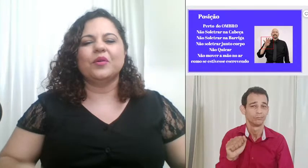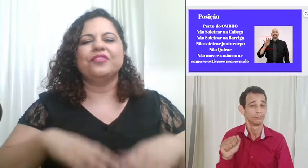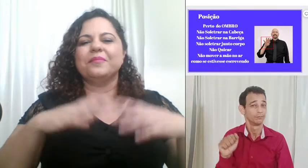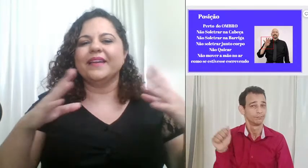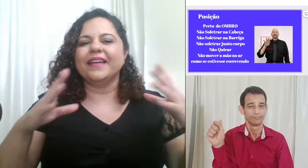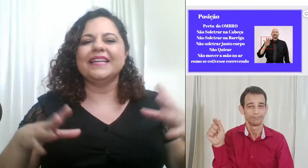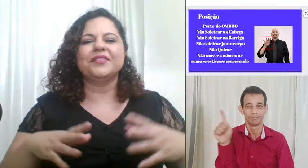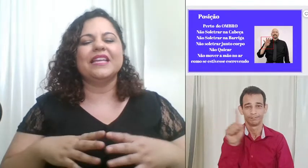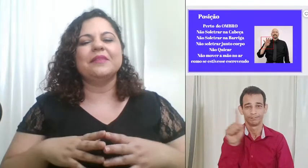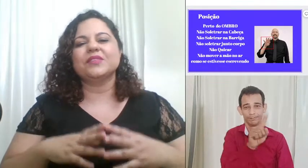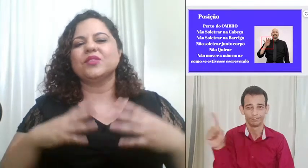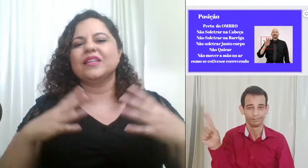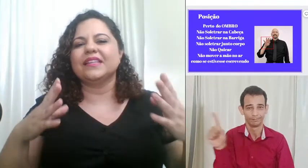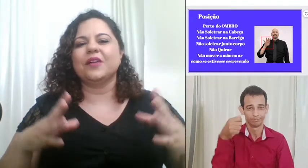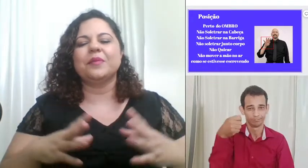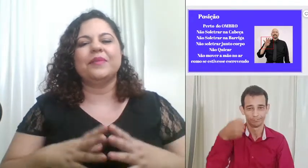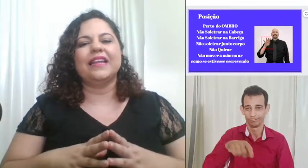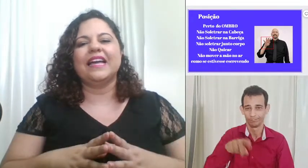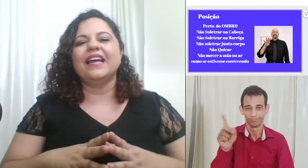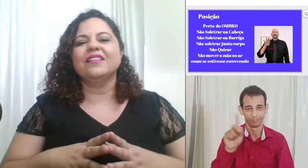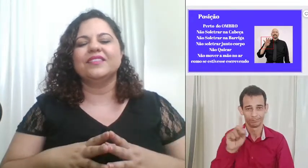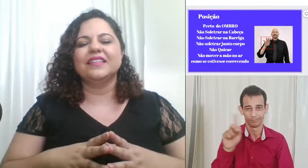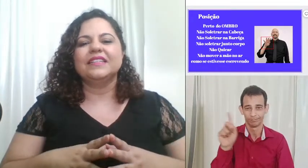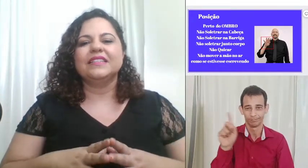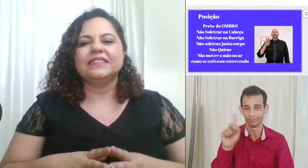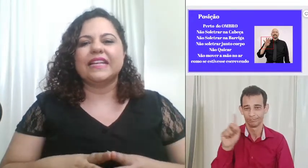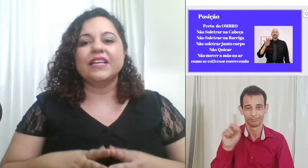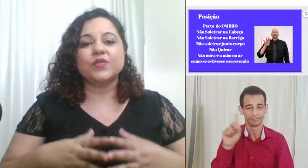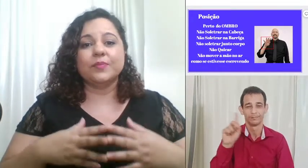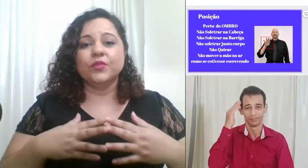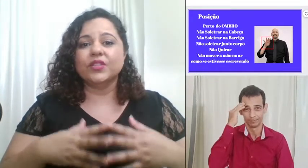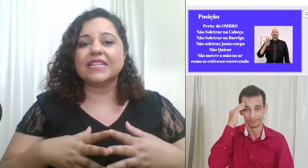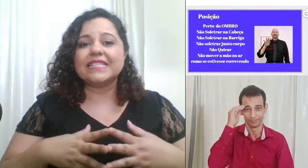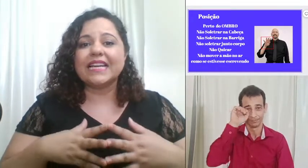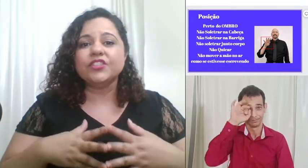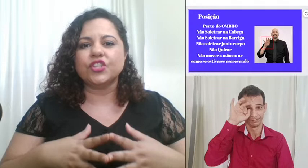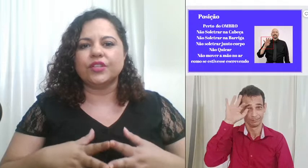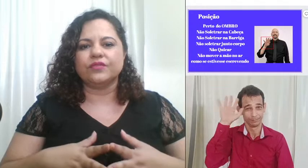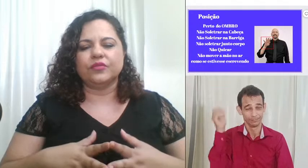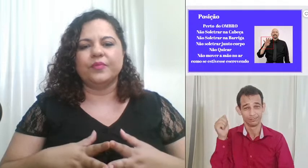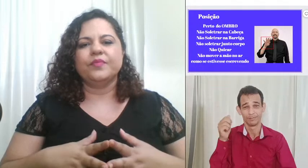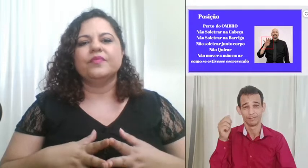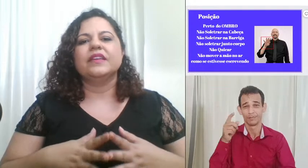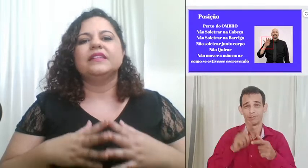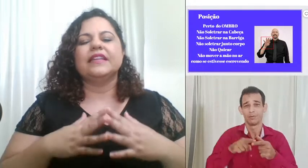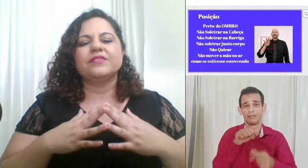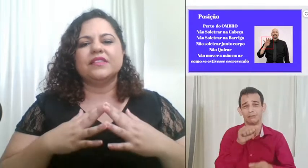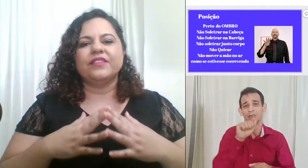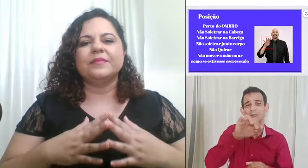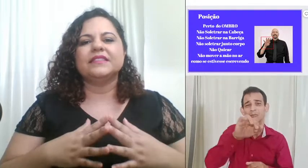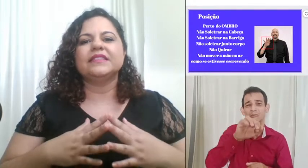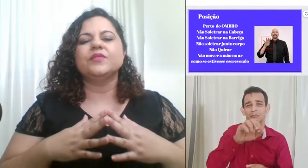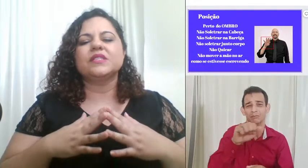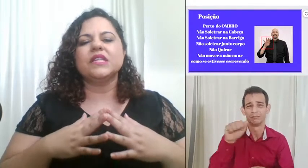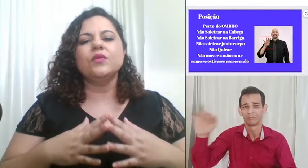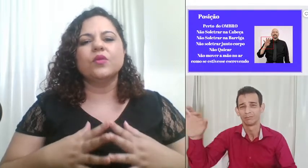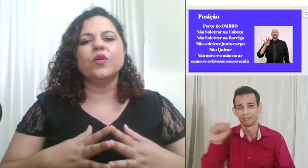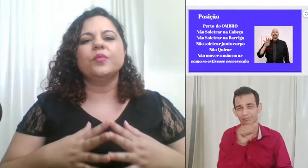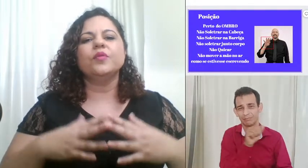alfabeto nem pra soletrar uma palavra tá isso é muito cansativo né você vai manter o seu corpo